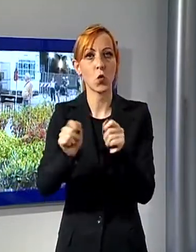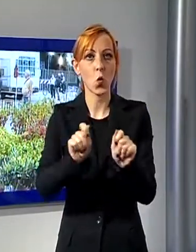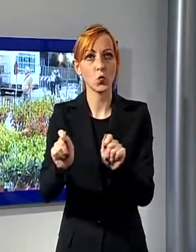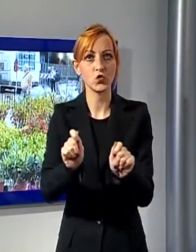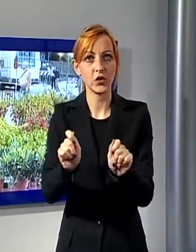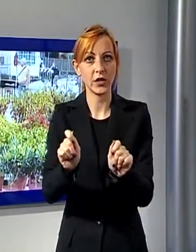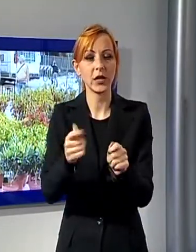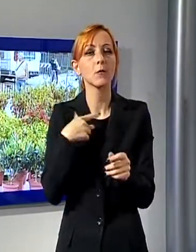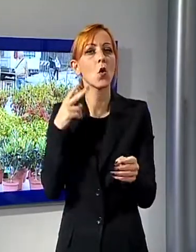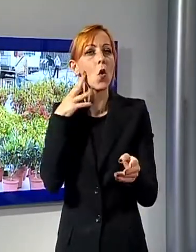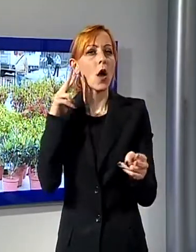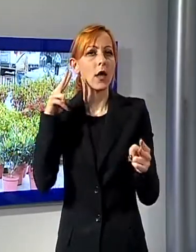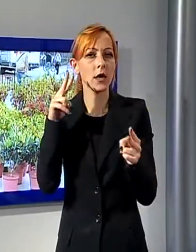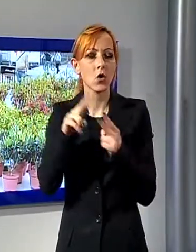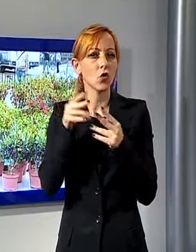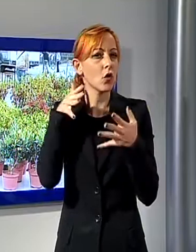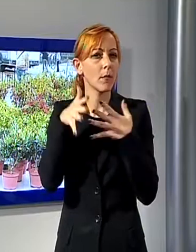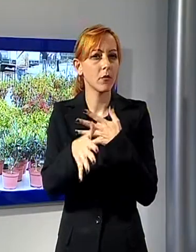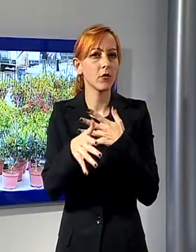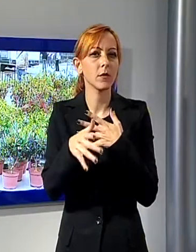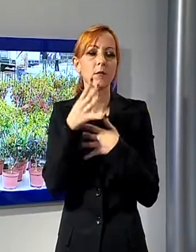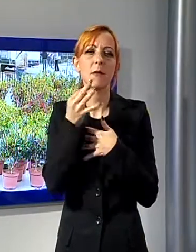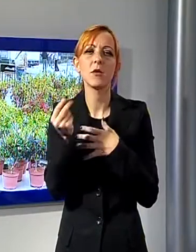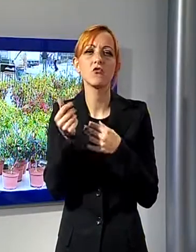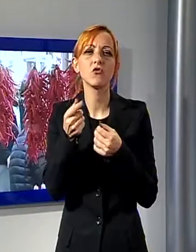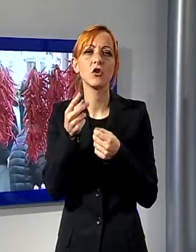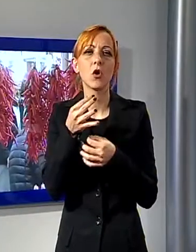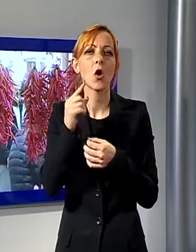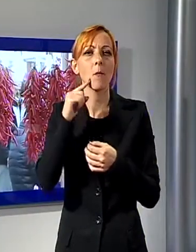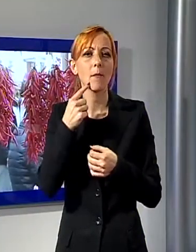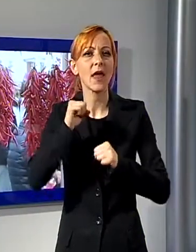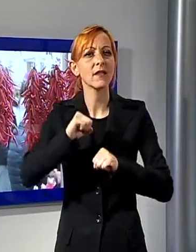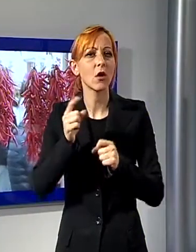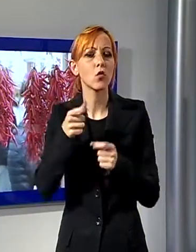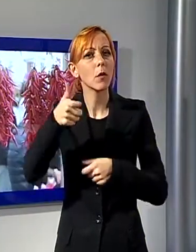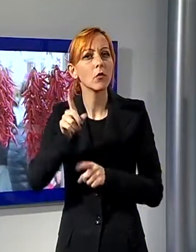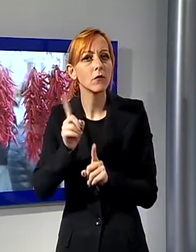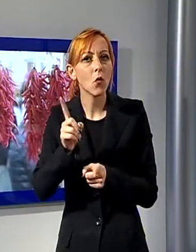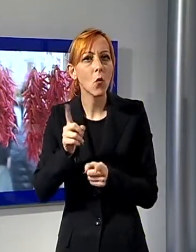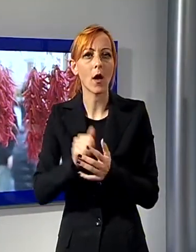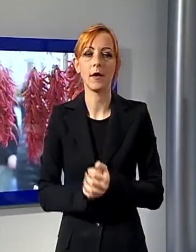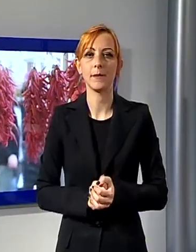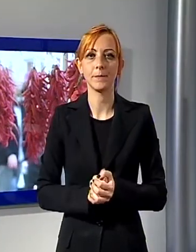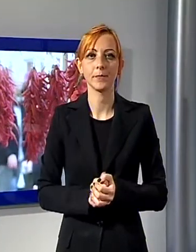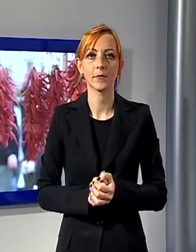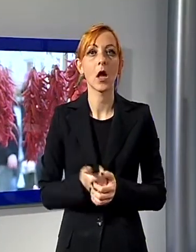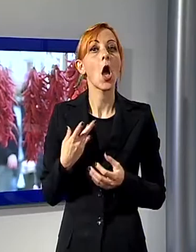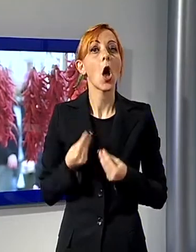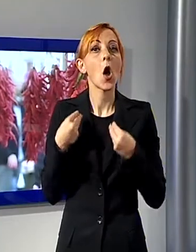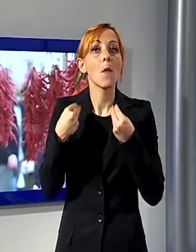approfondimento sugli effetti benefici del peperoncino, fino alla consegna del premio Personaggio Pic 2015, assegnato quest